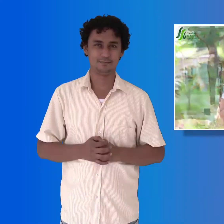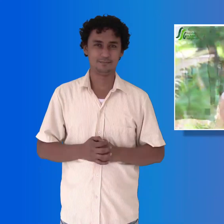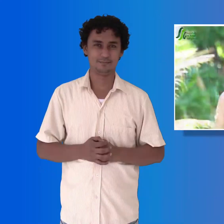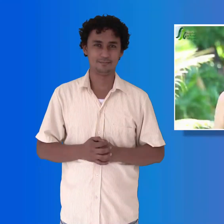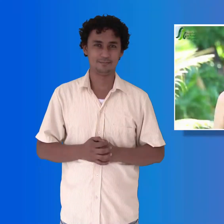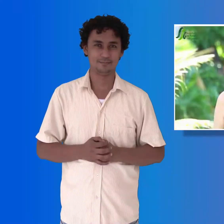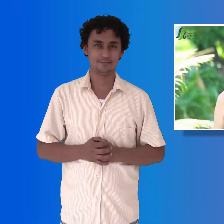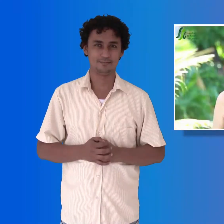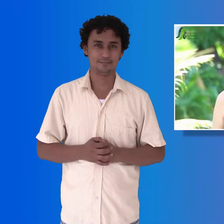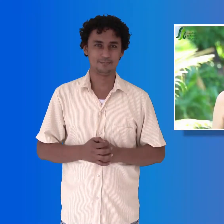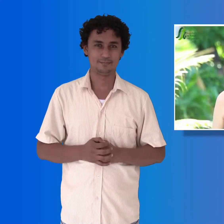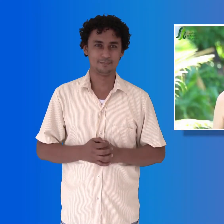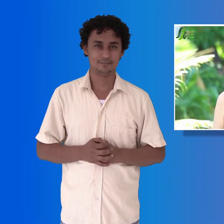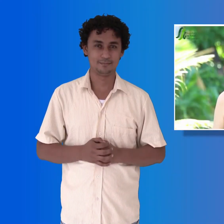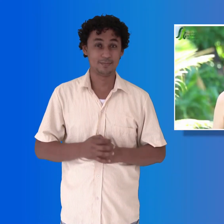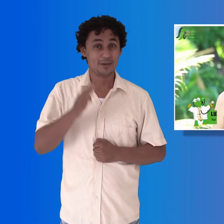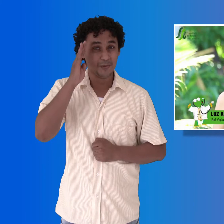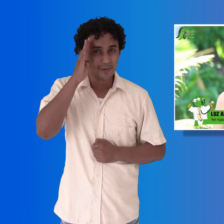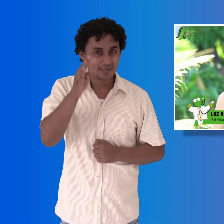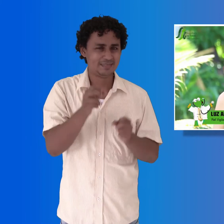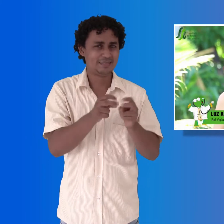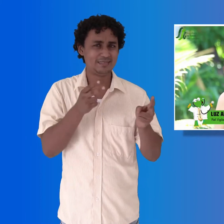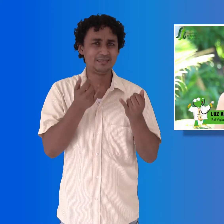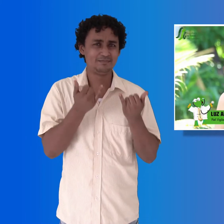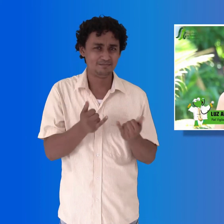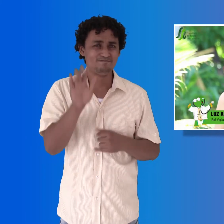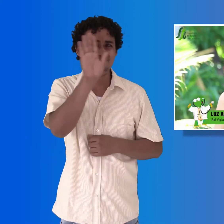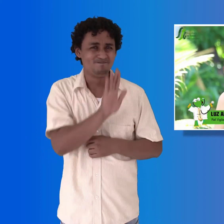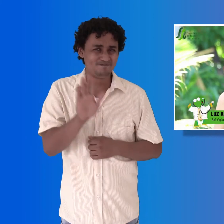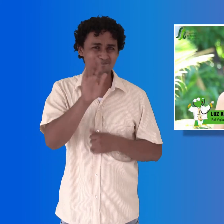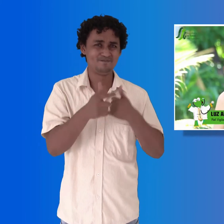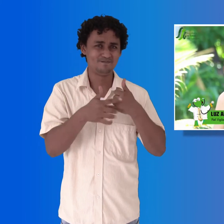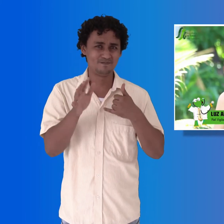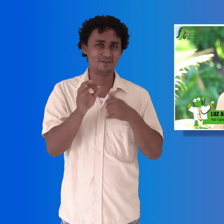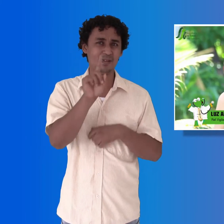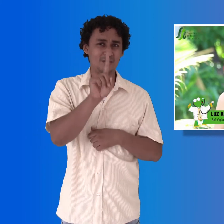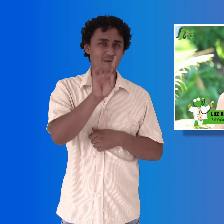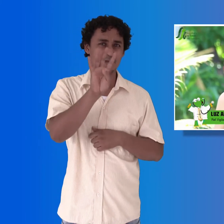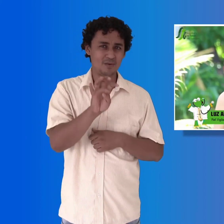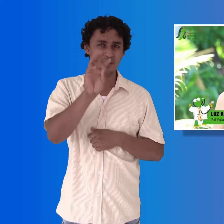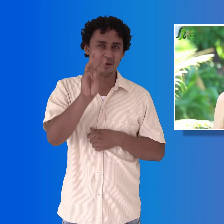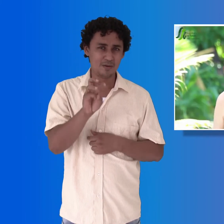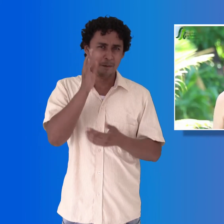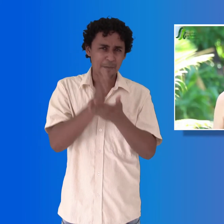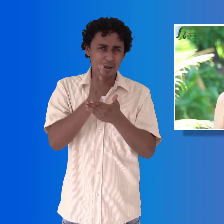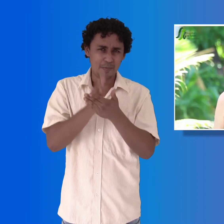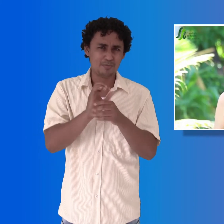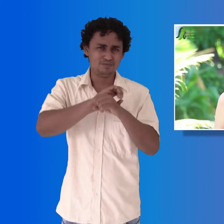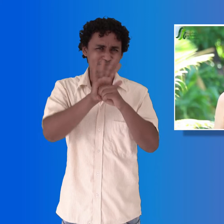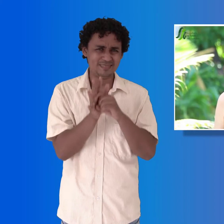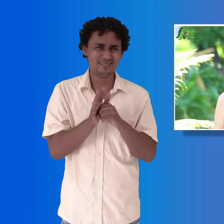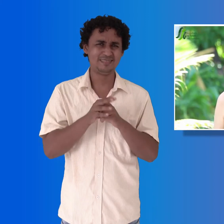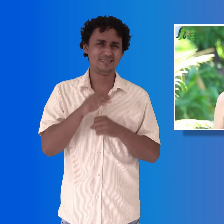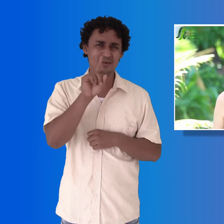A la fecha, departamento del Guaviare reporta 198 casos de confirmados de COVID, de los cuales 154